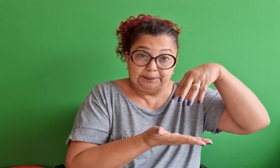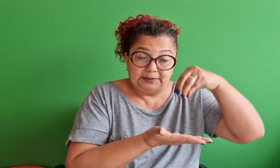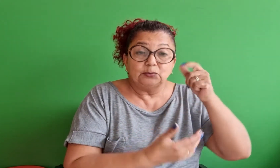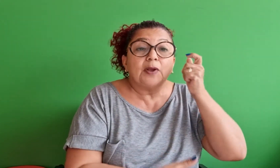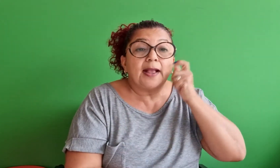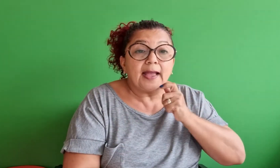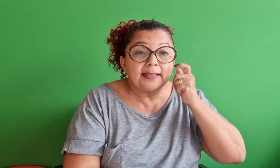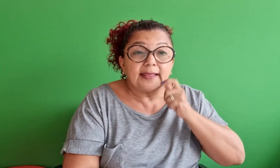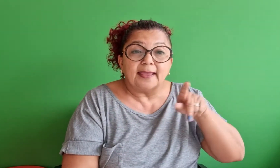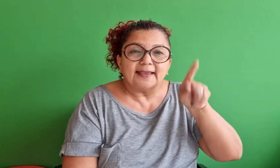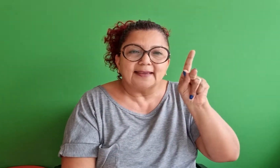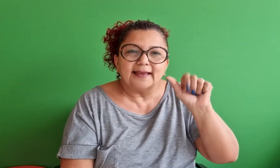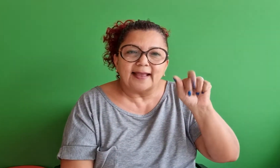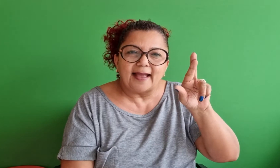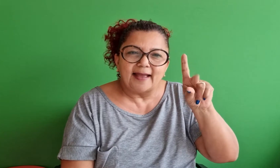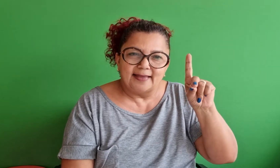No livro dos Espíritos,